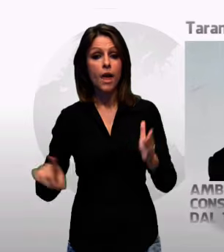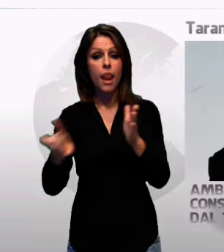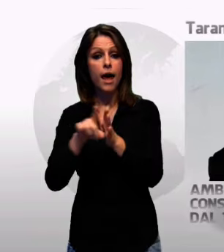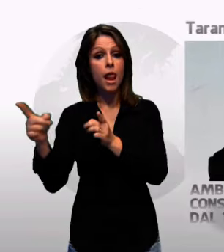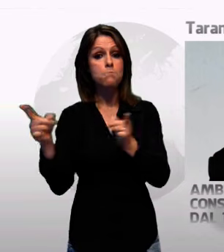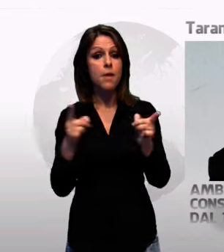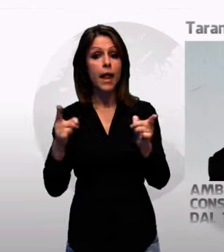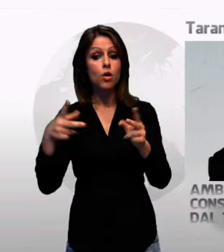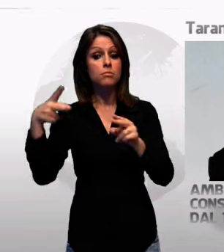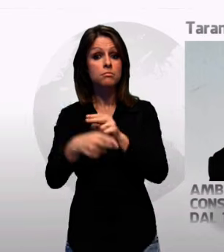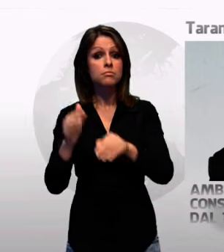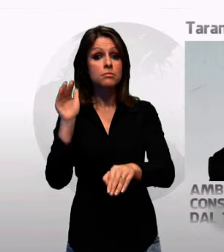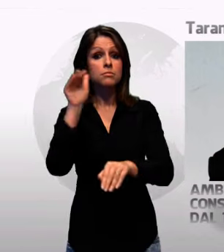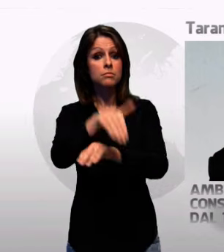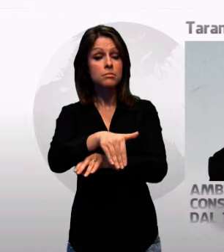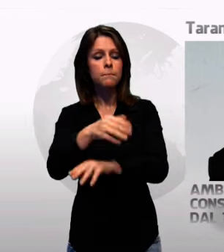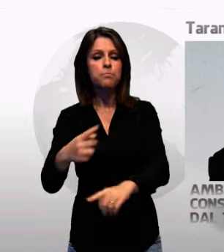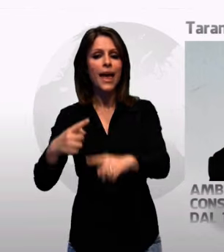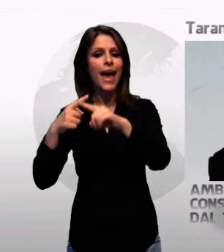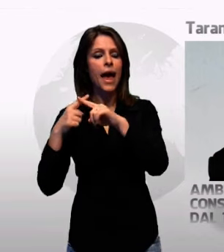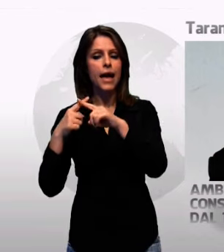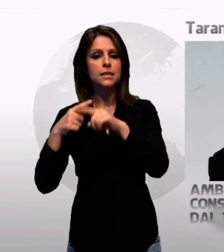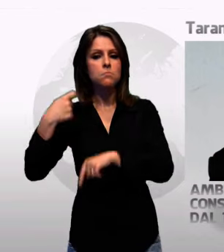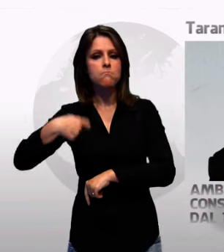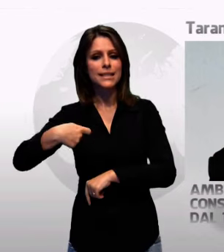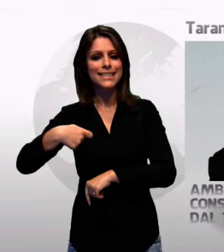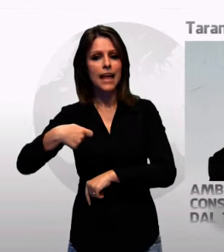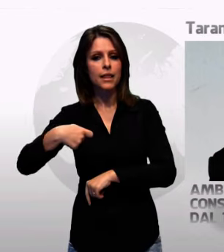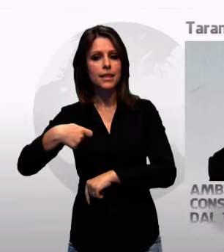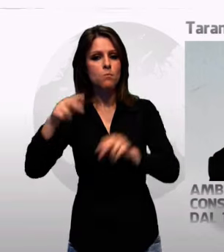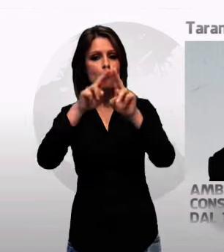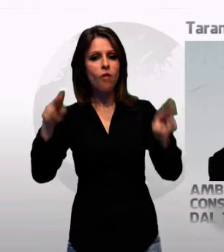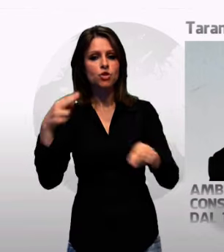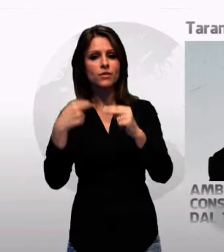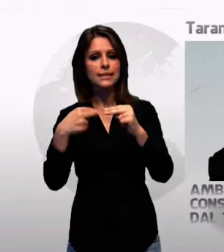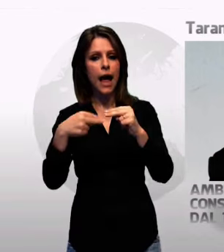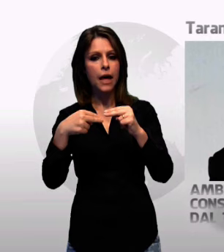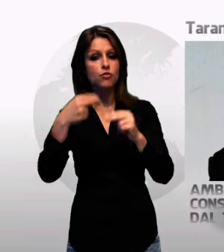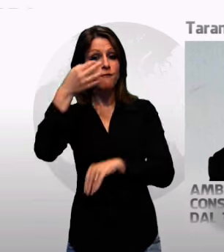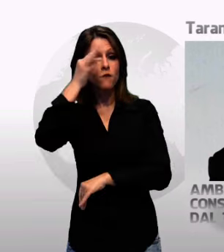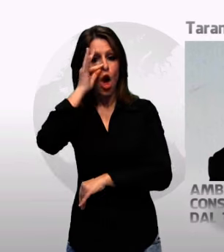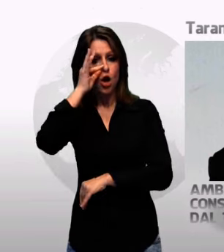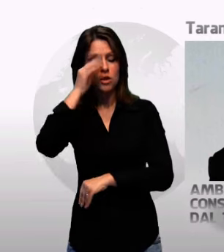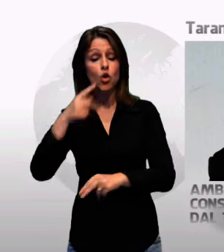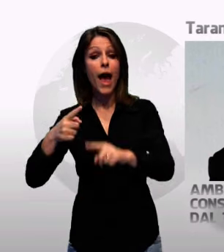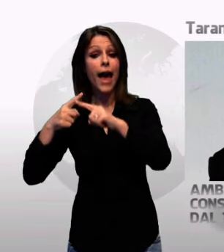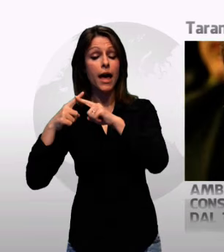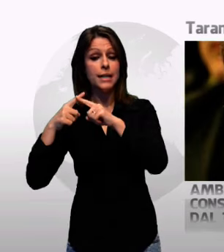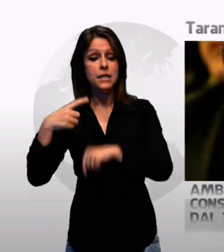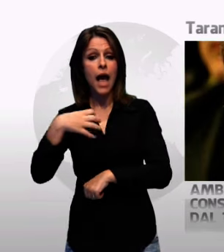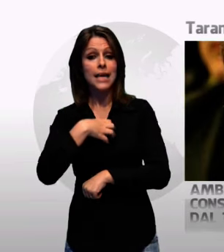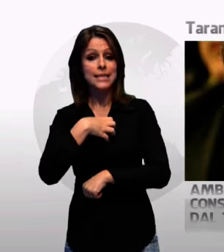Per decorrenza dei termini, l'ex presidente della provincia di Taranto, Gianni Florido, e l'ex